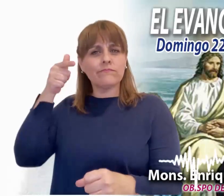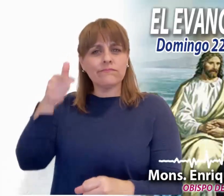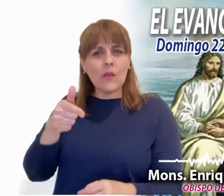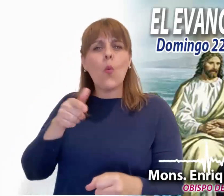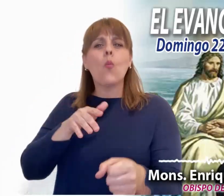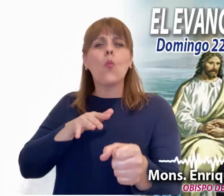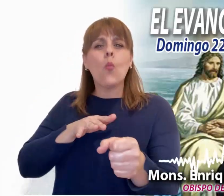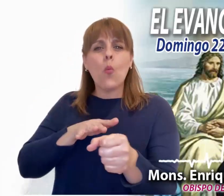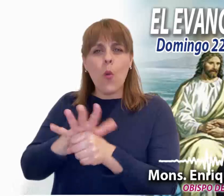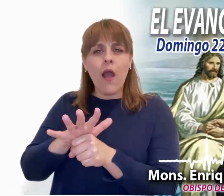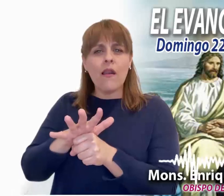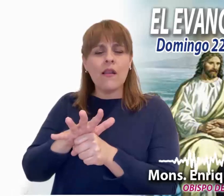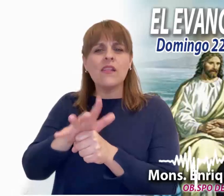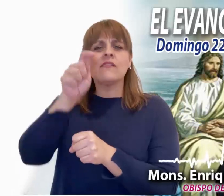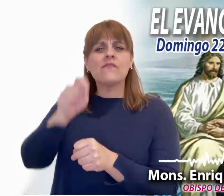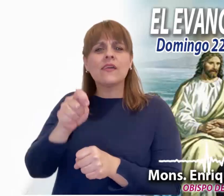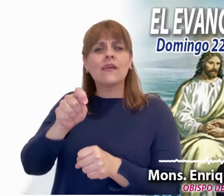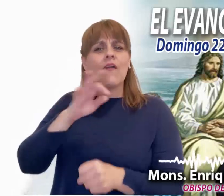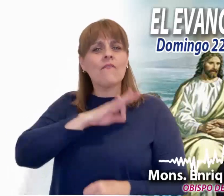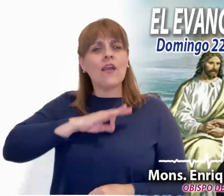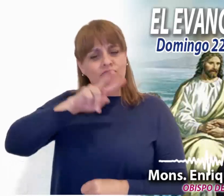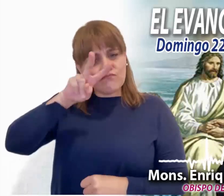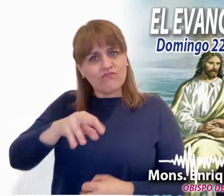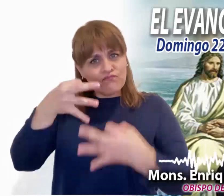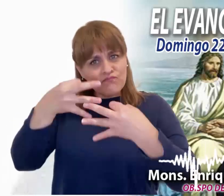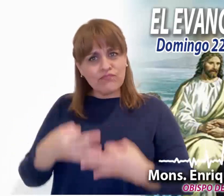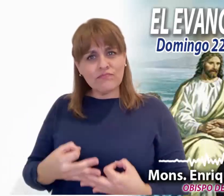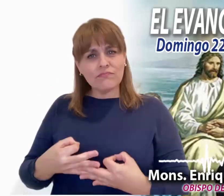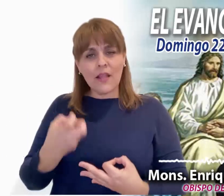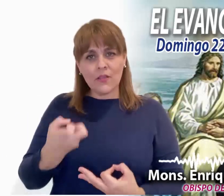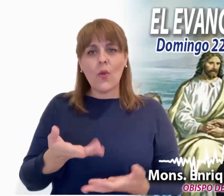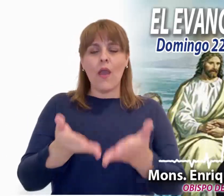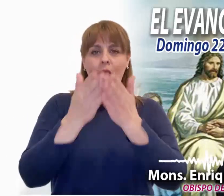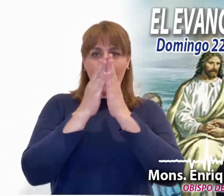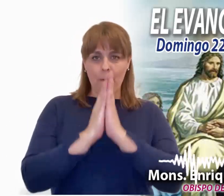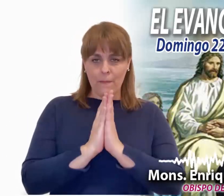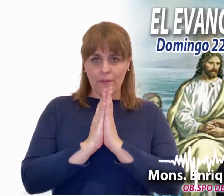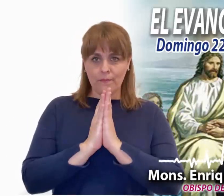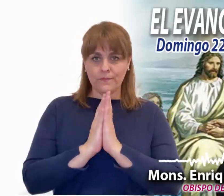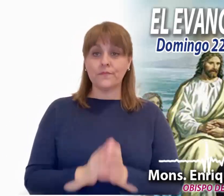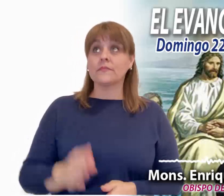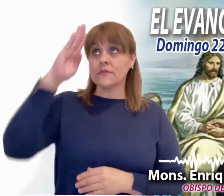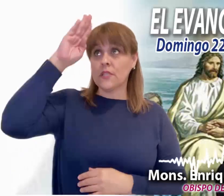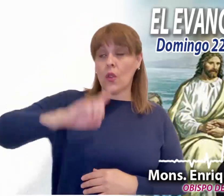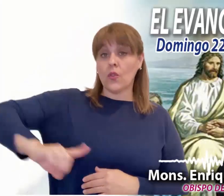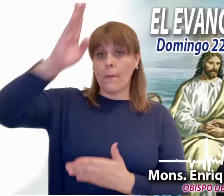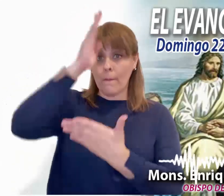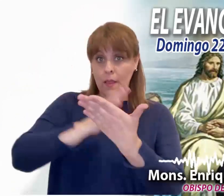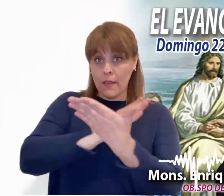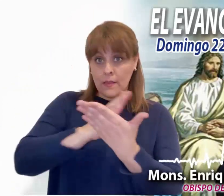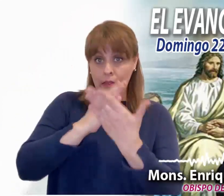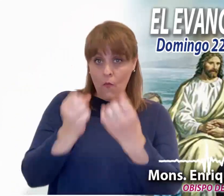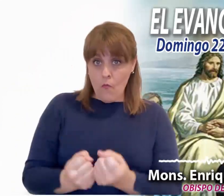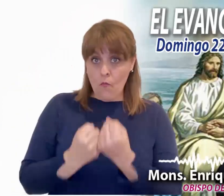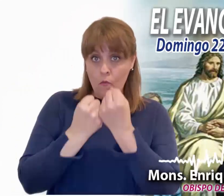nuestro corazón la verdadera felicidad. Amén. Que el Señor